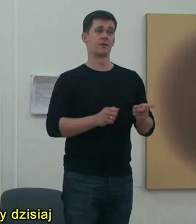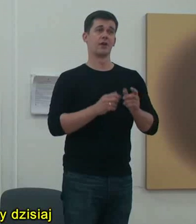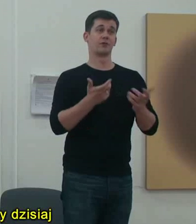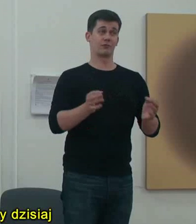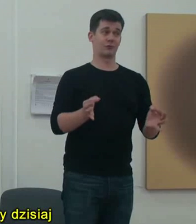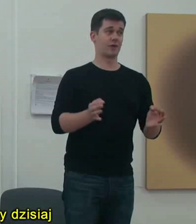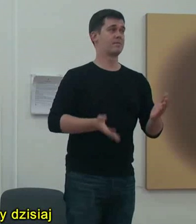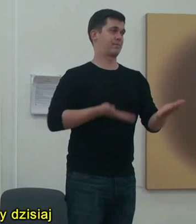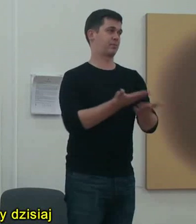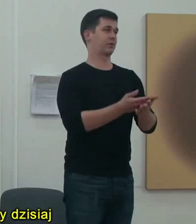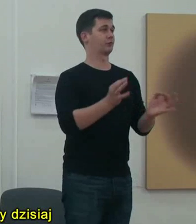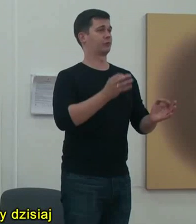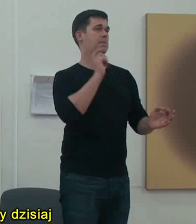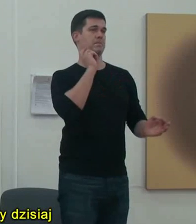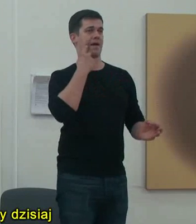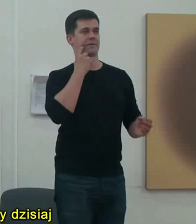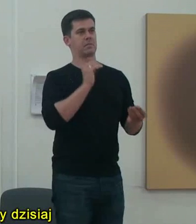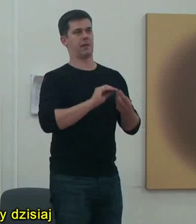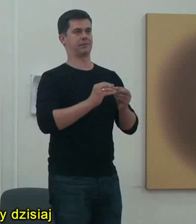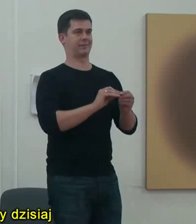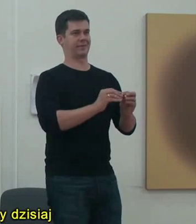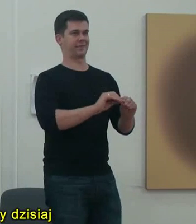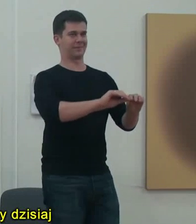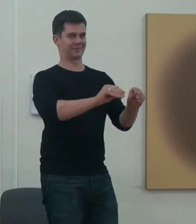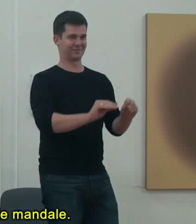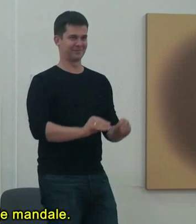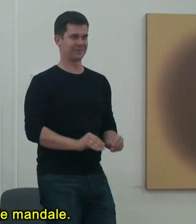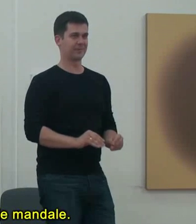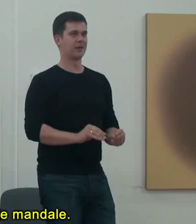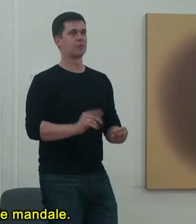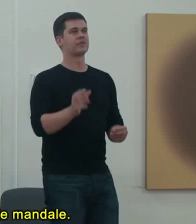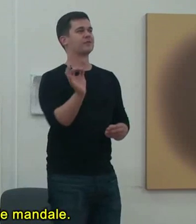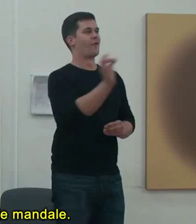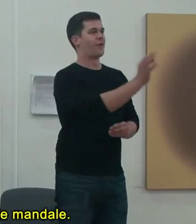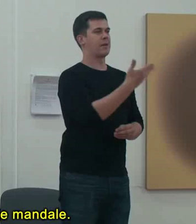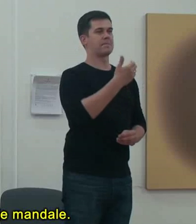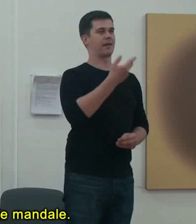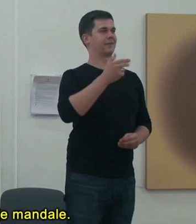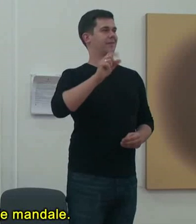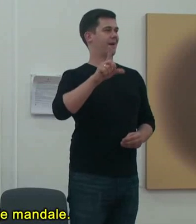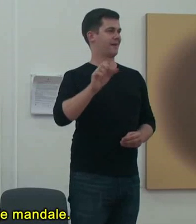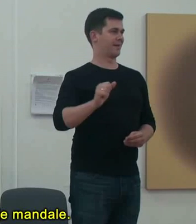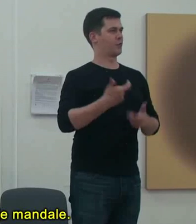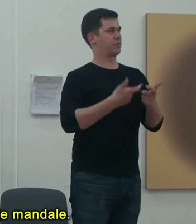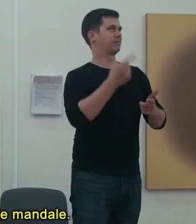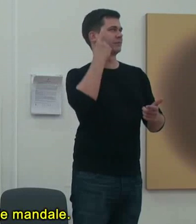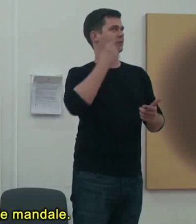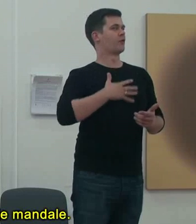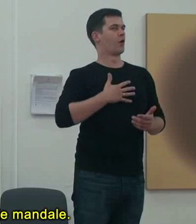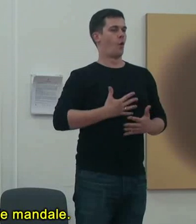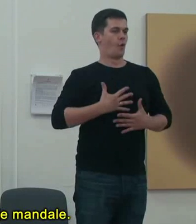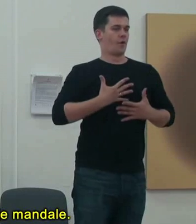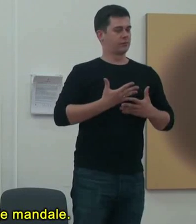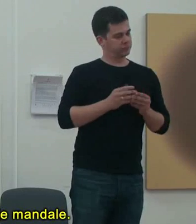żebyśmy dzisiaj się pobawili plasteliną po prostu, żebyśmy stworzyli swoje mandale na początek. To będzie nasze pierwsze